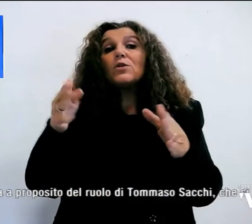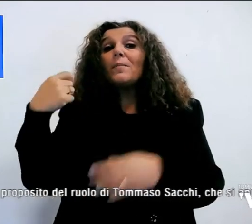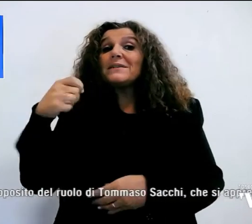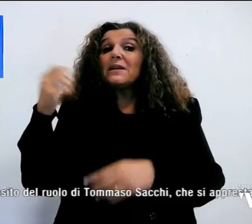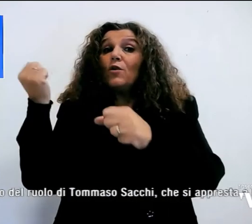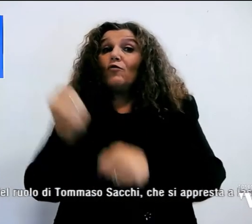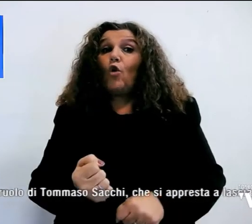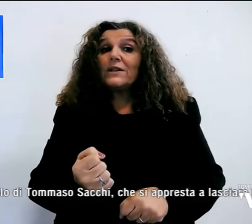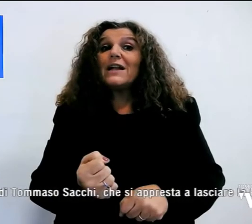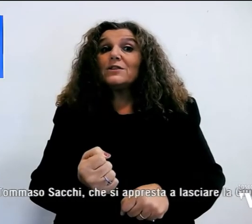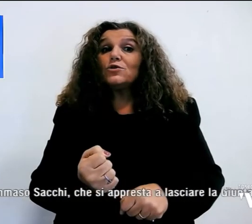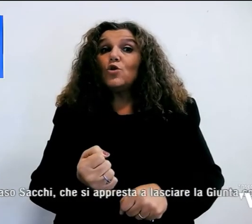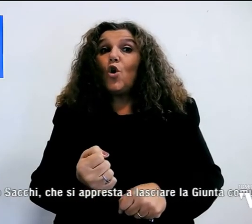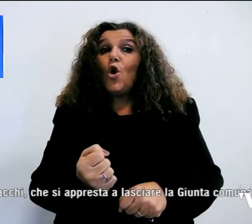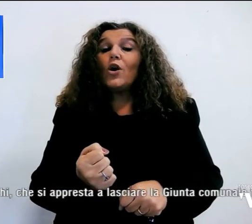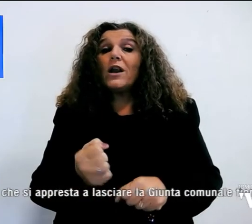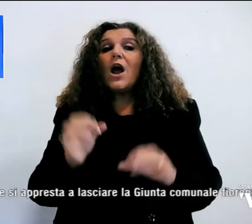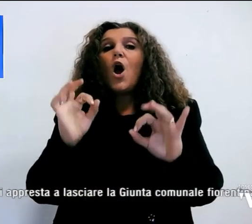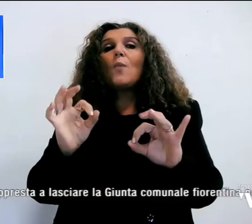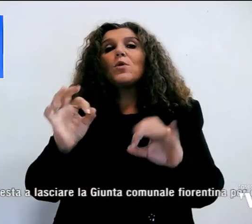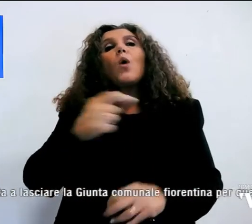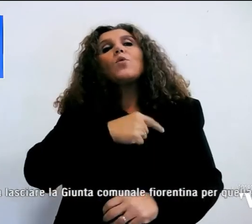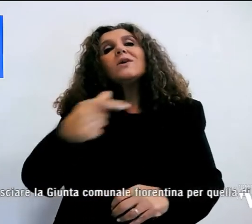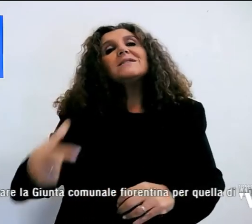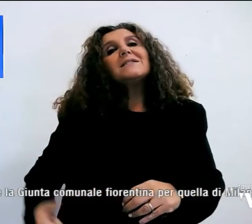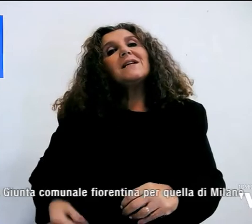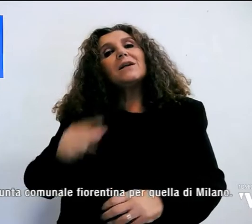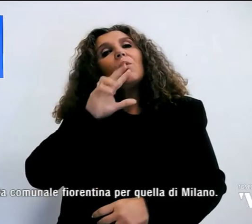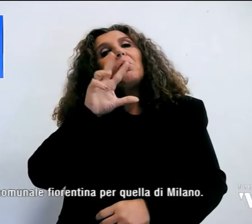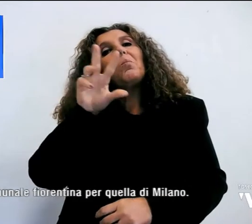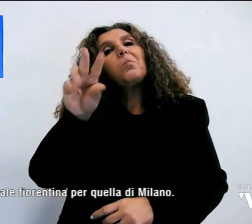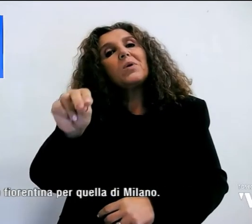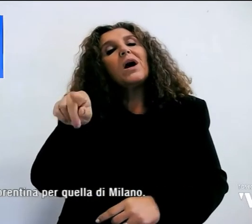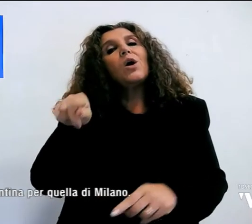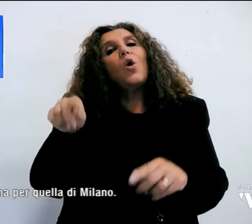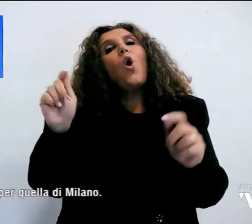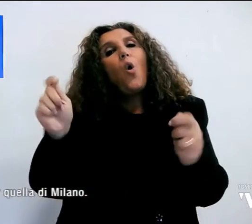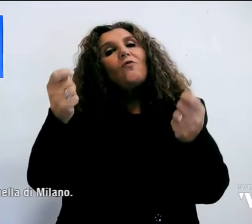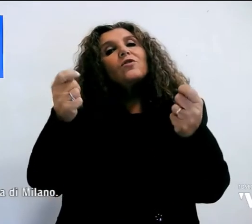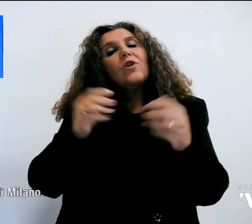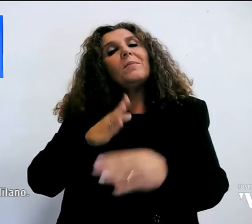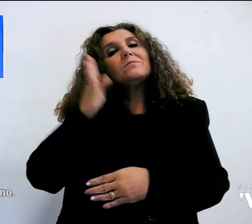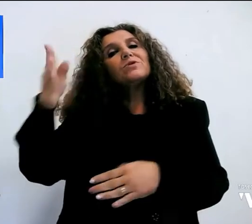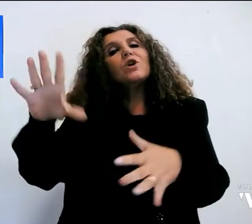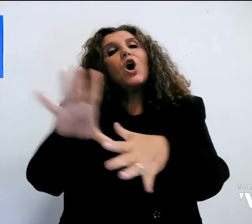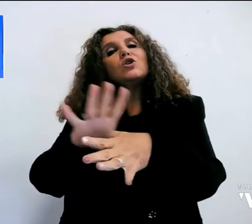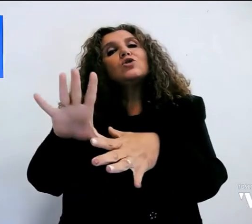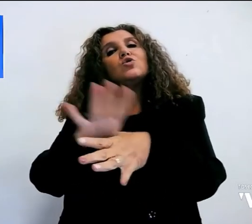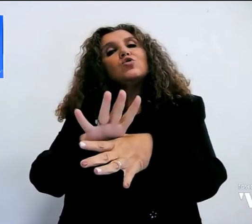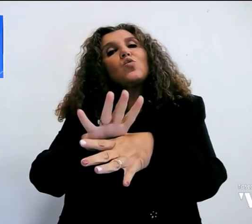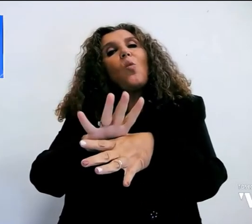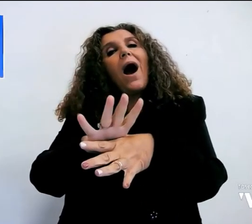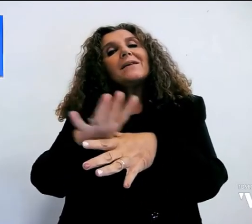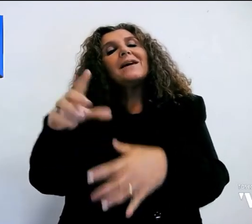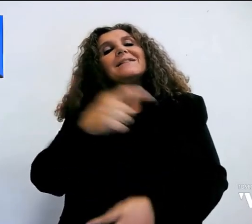Così proprio il sindaco oggi che ha annunciato che Sacchi andrà ufficialmente a far parte della squadra del sindaco